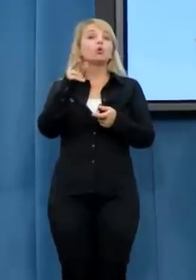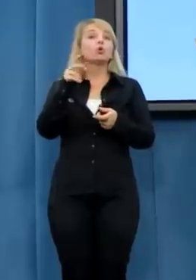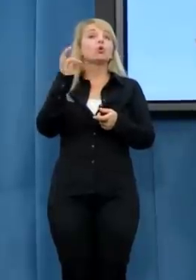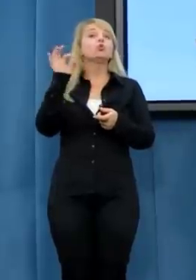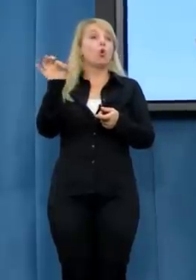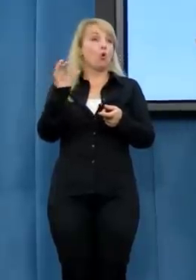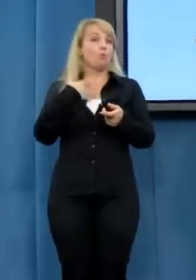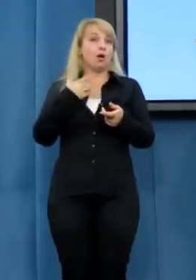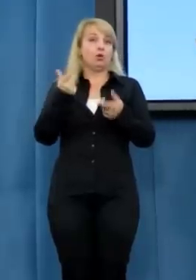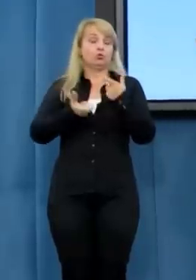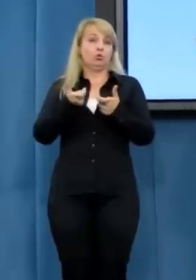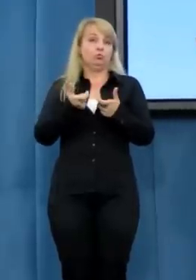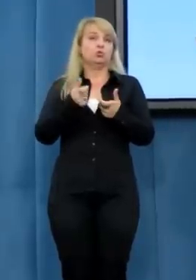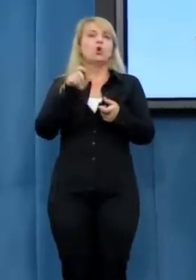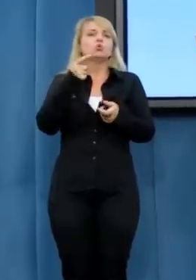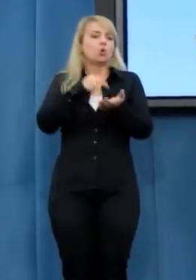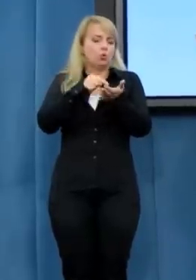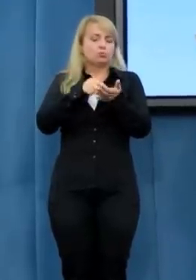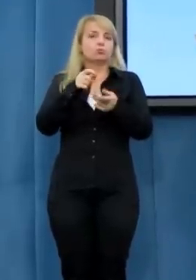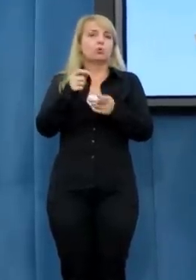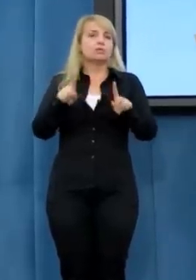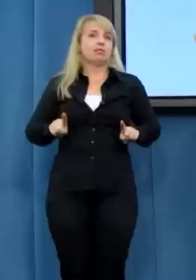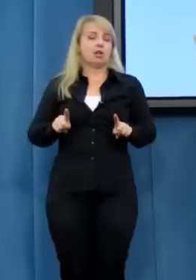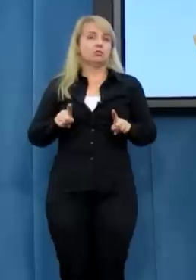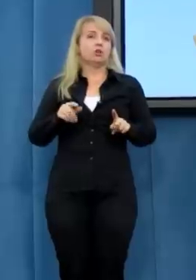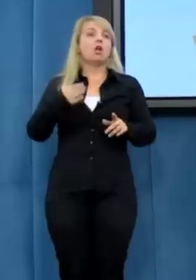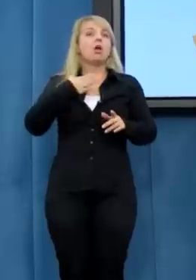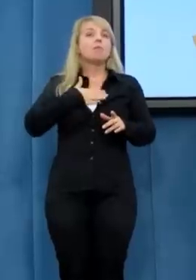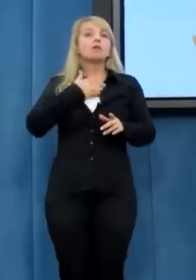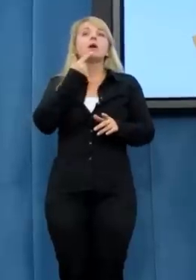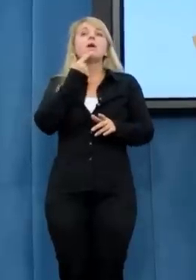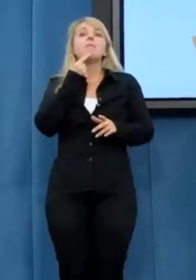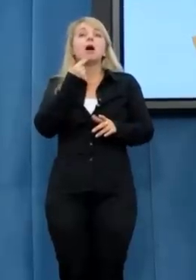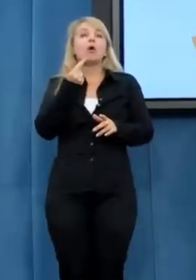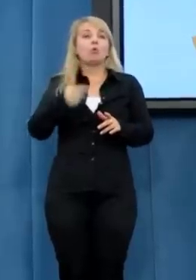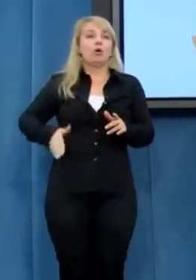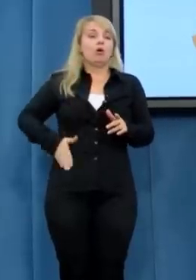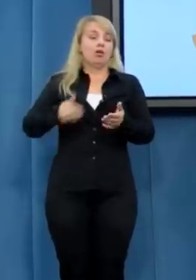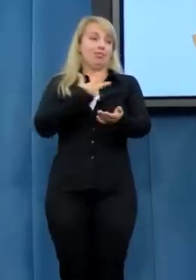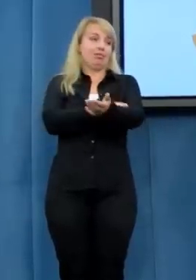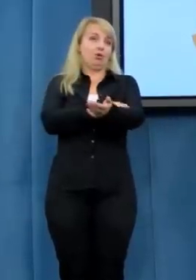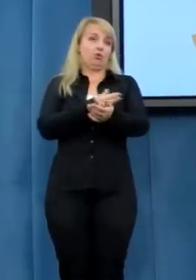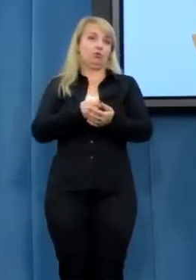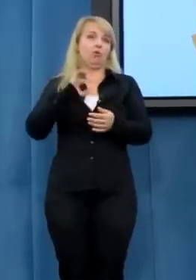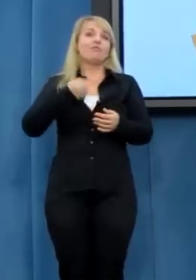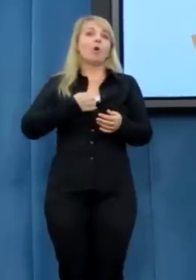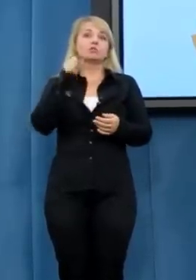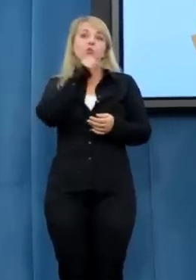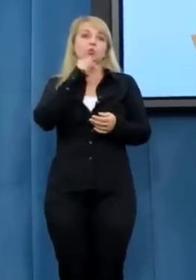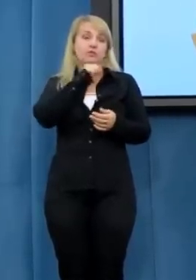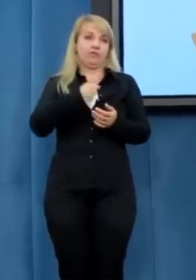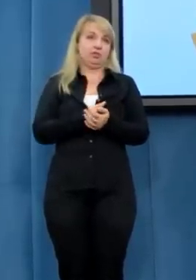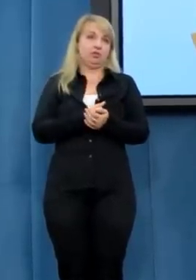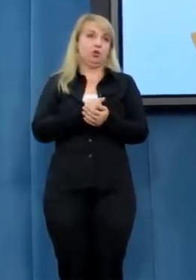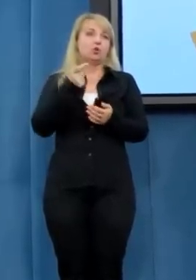określenie, co to znaczy posiadanie niewielkiej ilości narkotyków czy marihuany na swoje